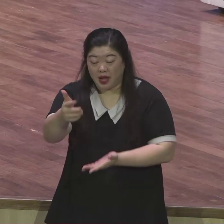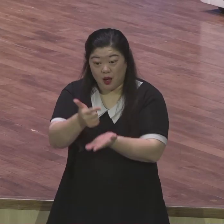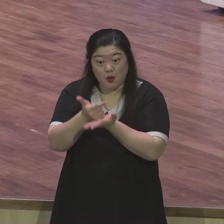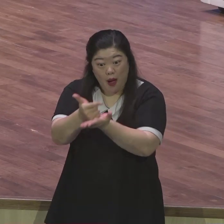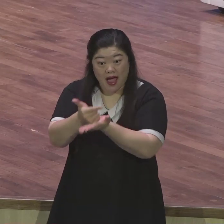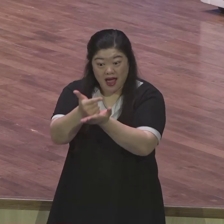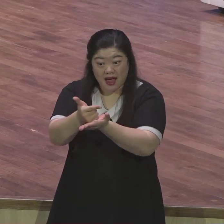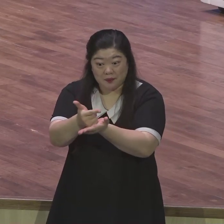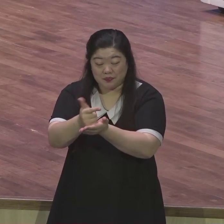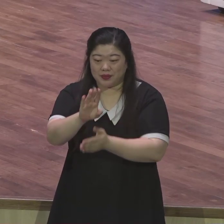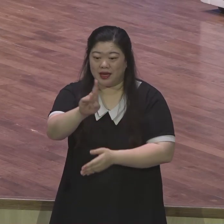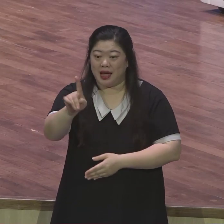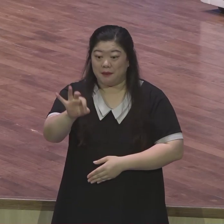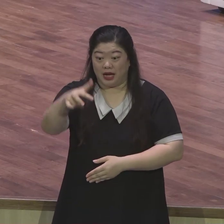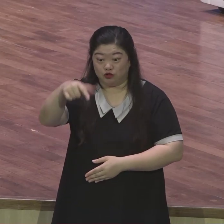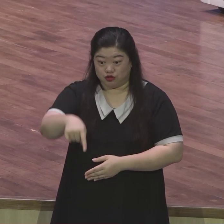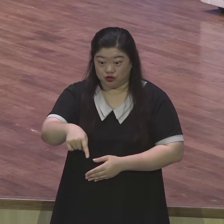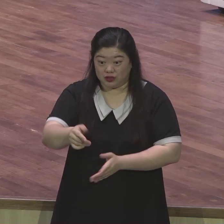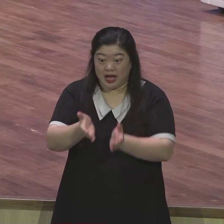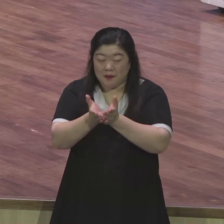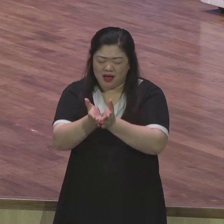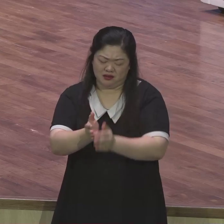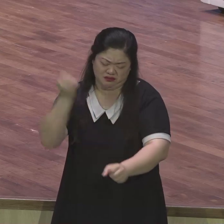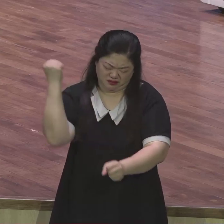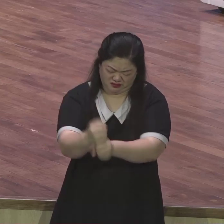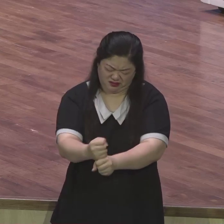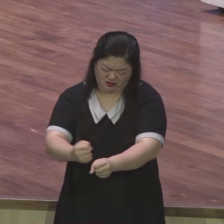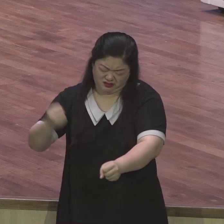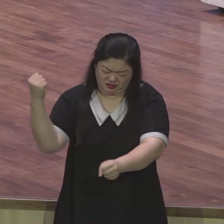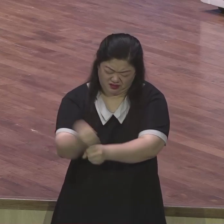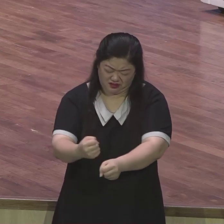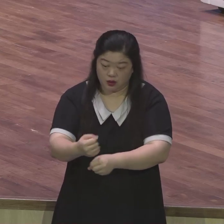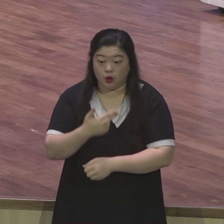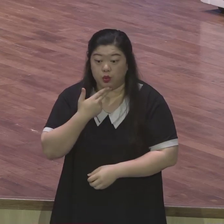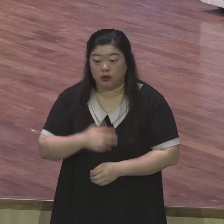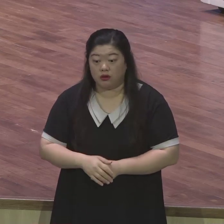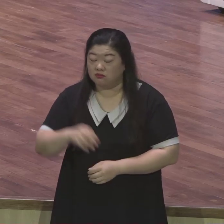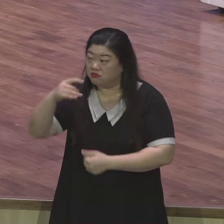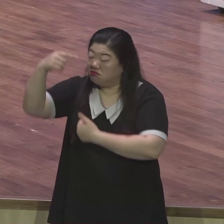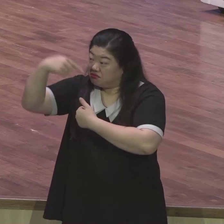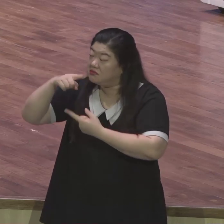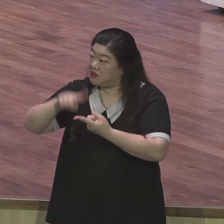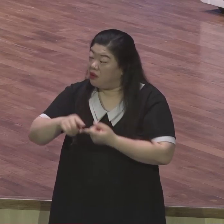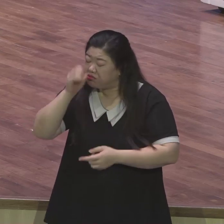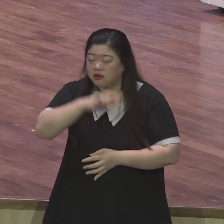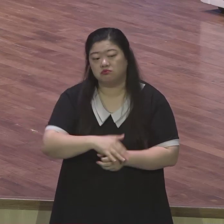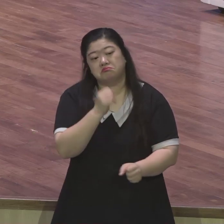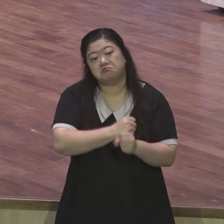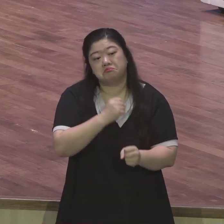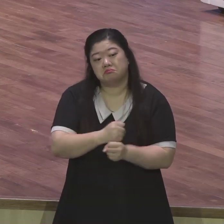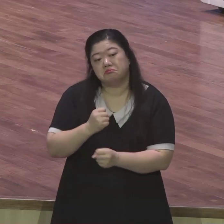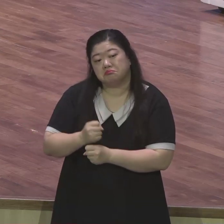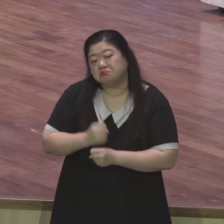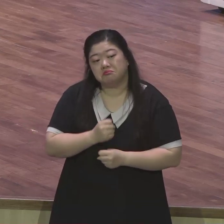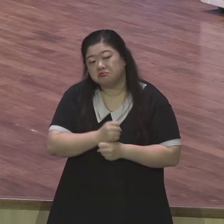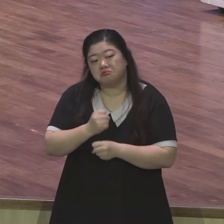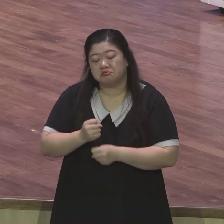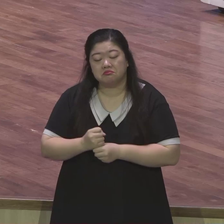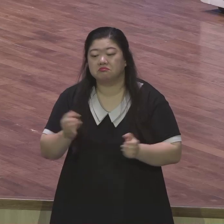짓지 않았어요 그냥 지었어요 시키는 대로 말씀하시는 대로 뭘 알고 지었죠? 방주 아니면 절대 인간은 구원 받을 수